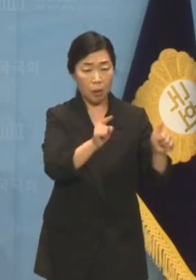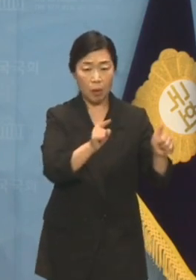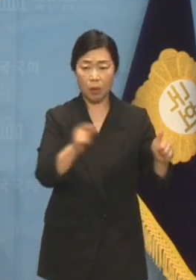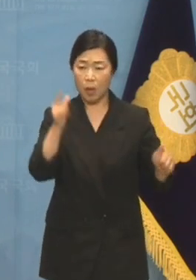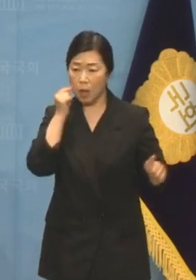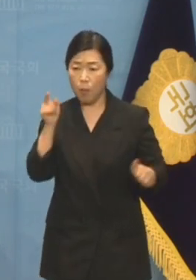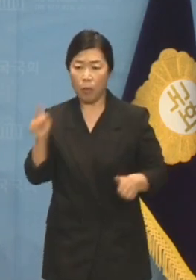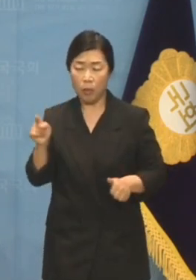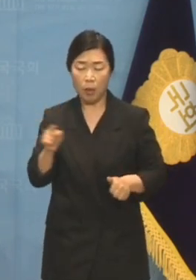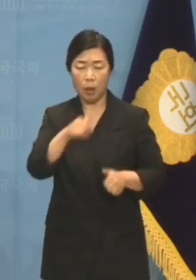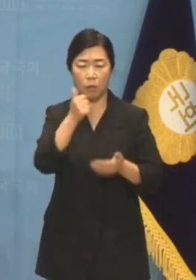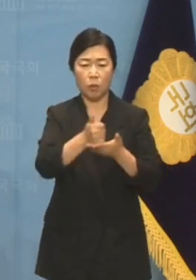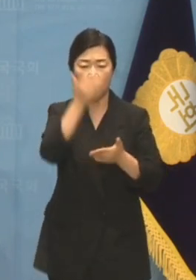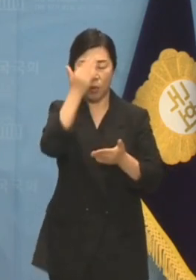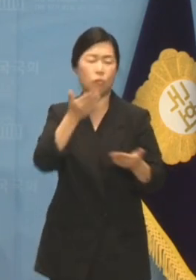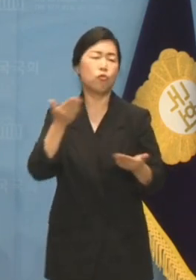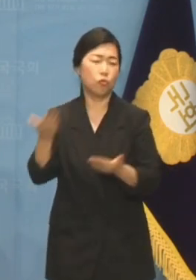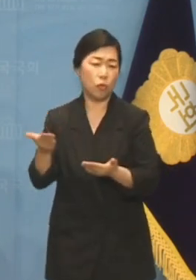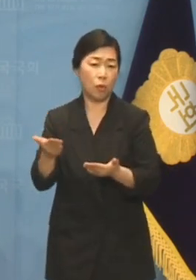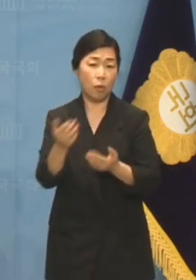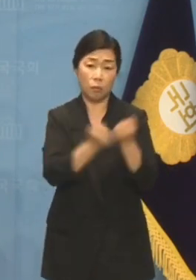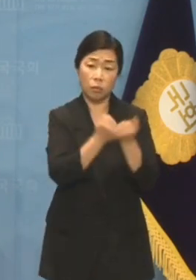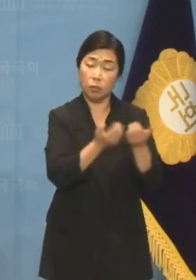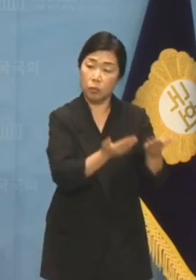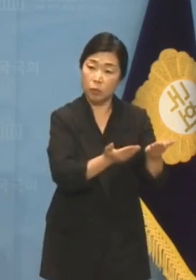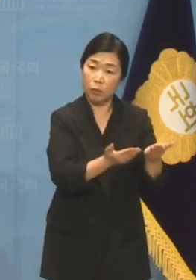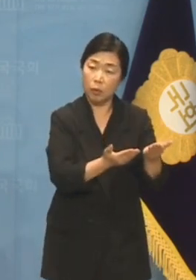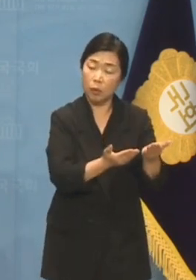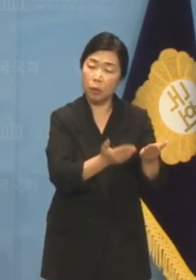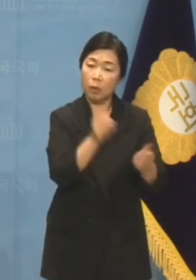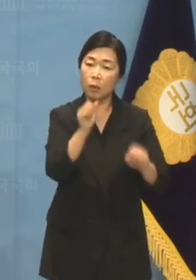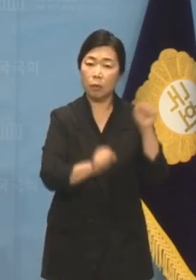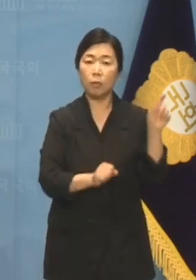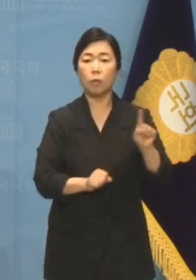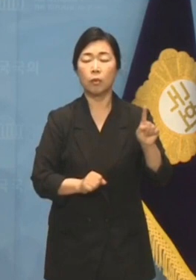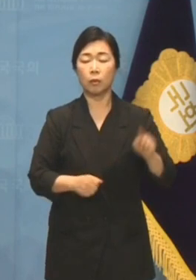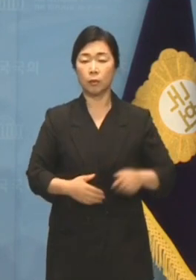일본에 면죄부를 줘야 한다고 설득했단 말입니까?